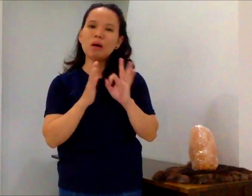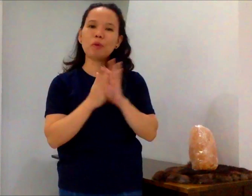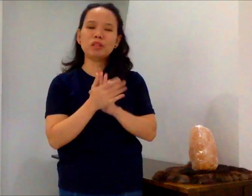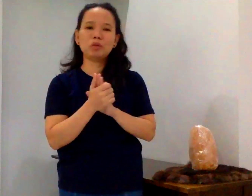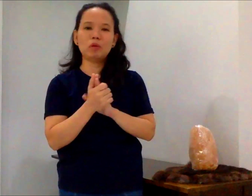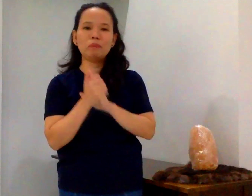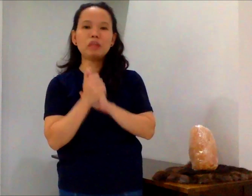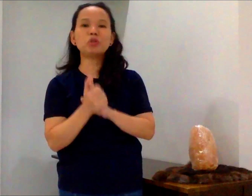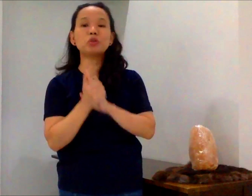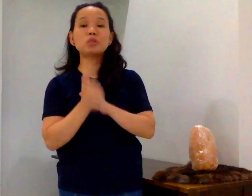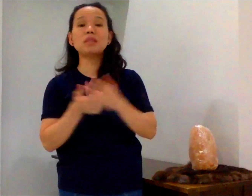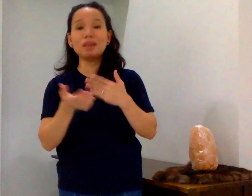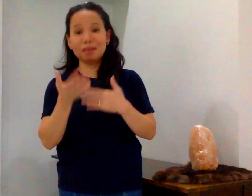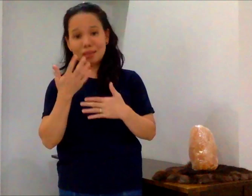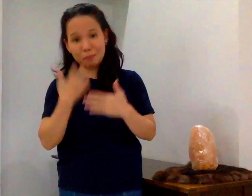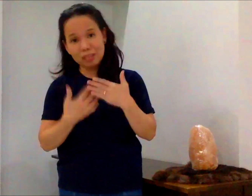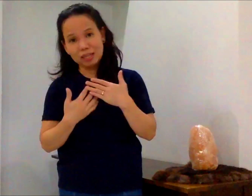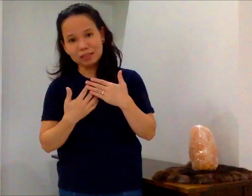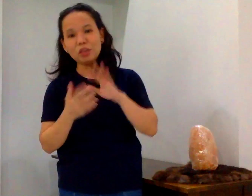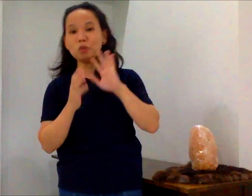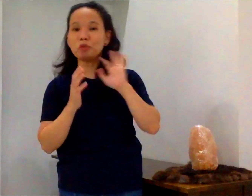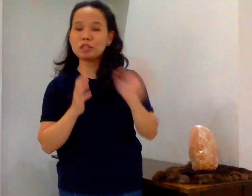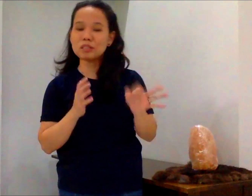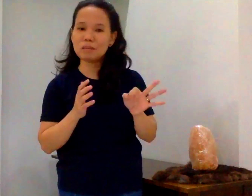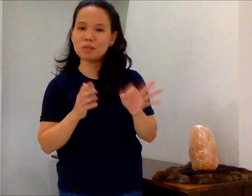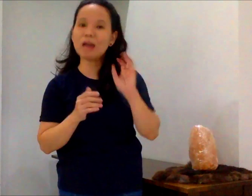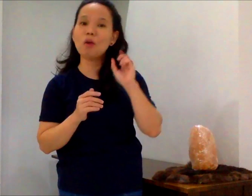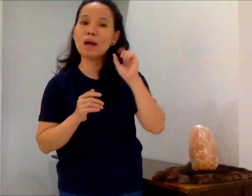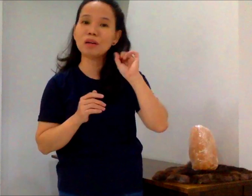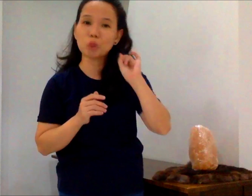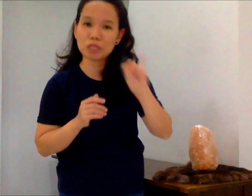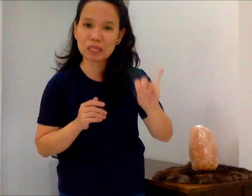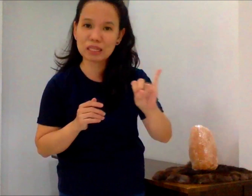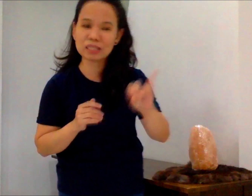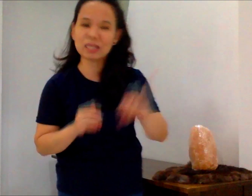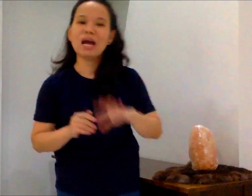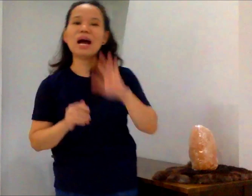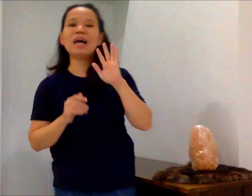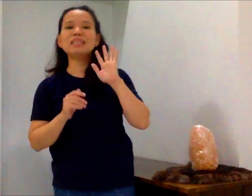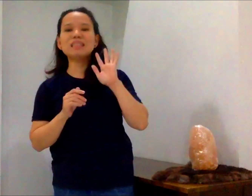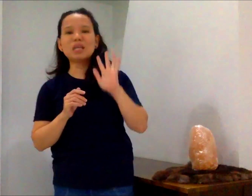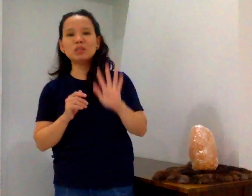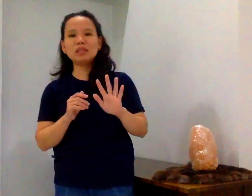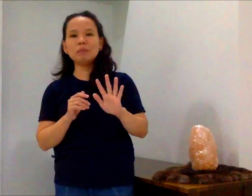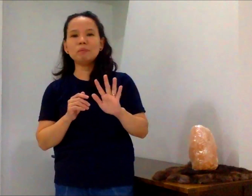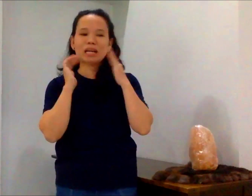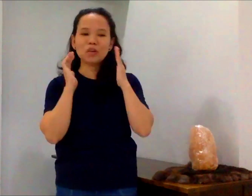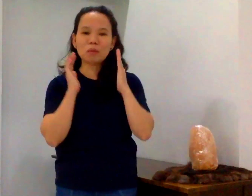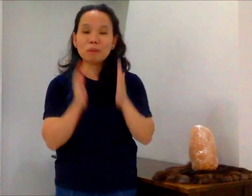mga pwede niyong gawin. Make sure to stick sa budget. Yun yung first tip, gagawa ng grocery list. Ang ating second tip, ngayong may